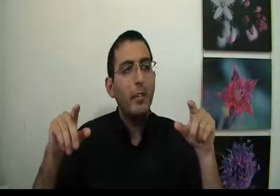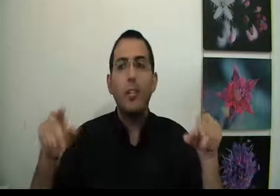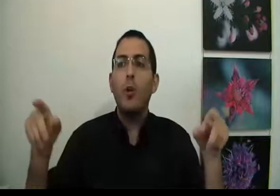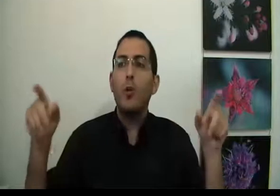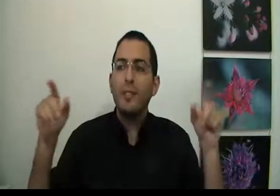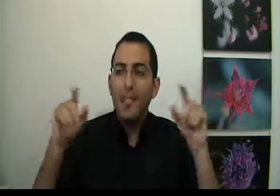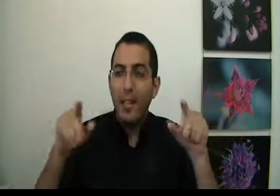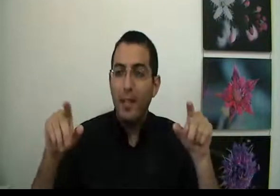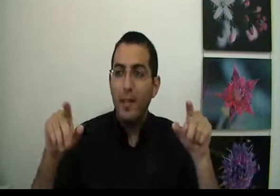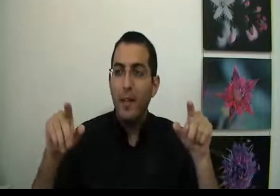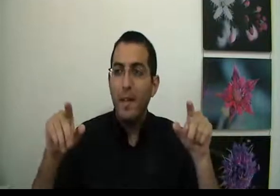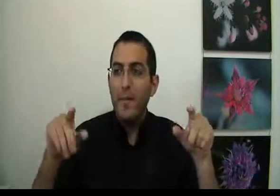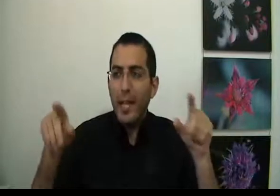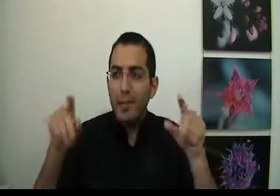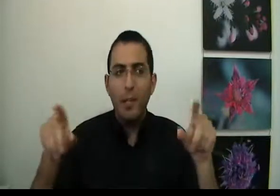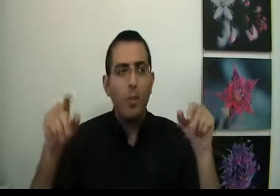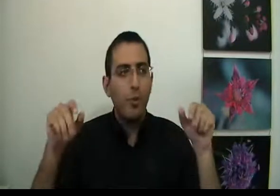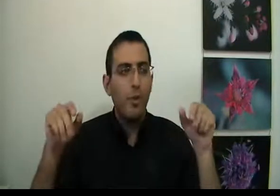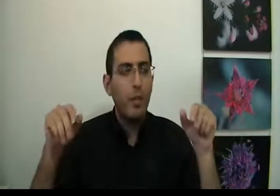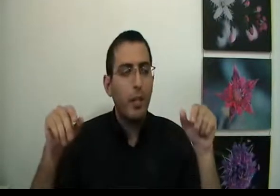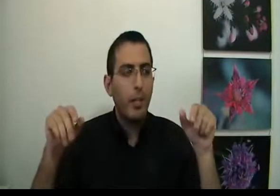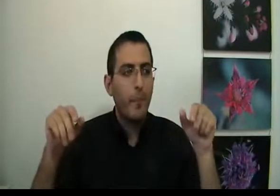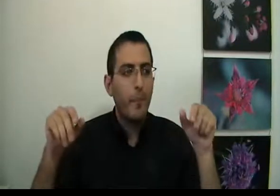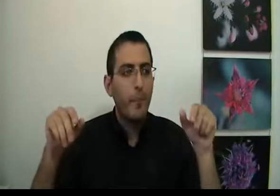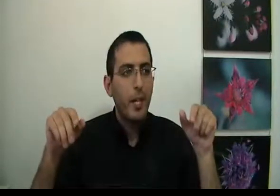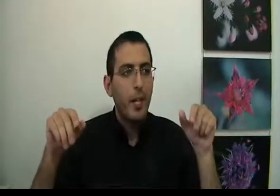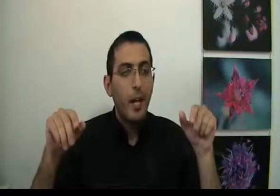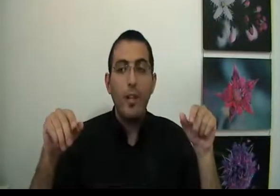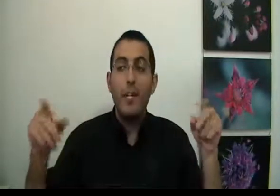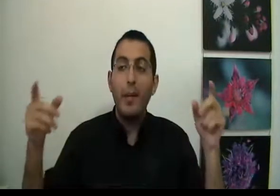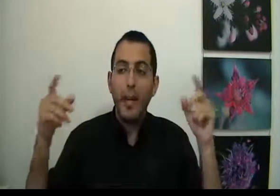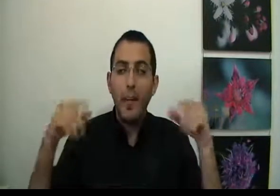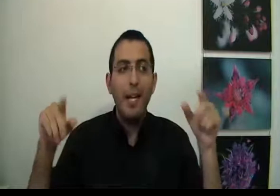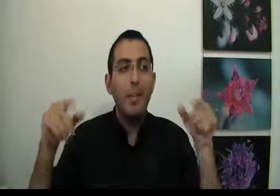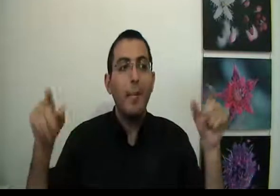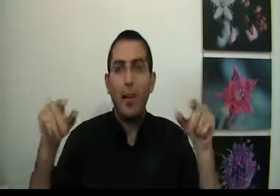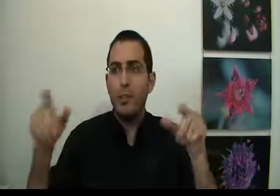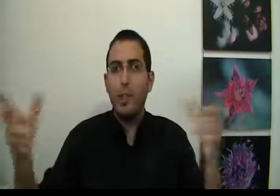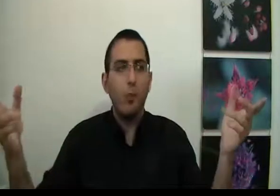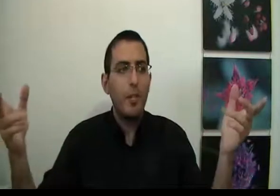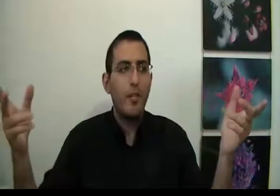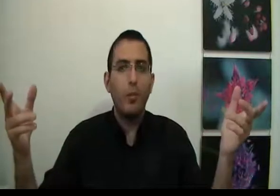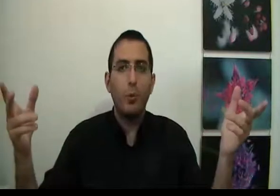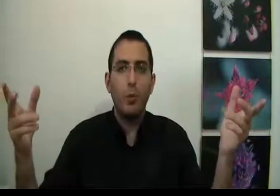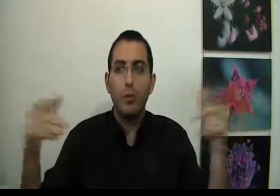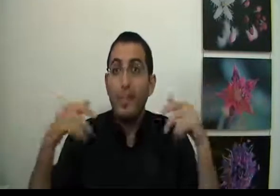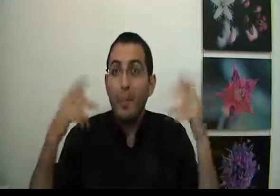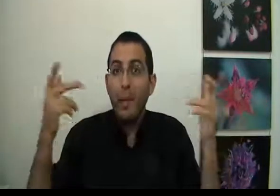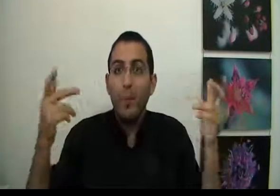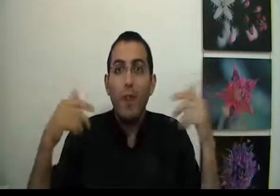שאתה לא רוצה את מה שאתה חושב שיקרה עכשיו, אם האדם היה רוצה לדוגמה שיפטרו אותו, אז הוא היה שמח הוא לא